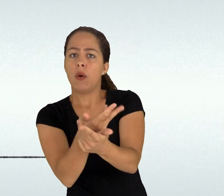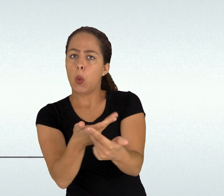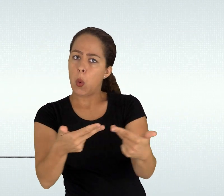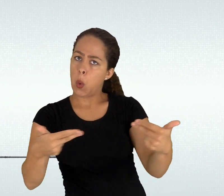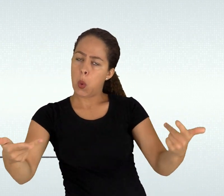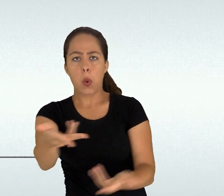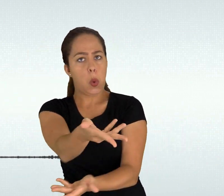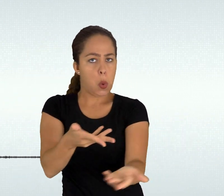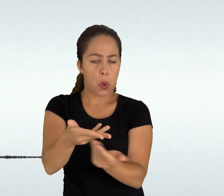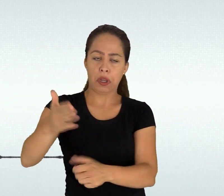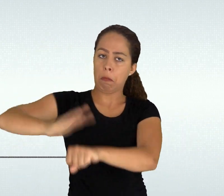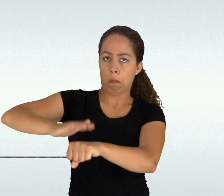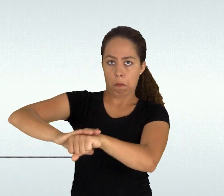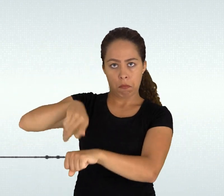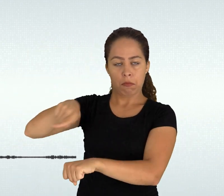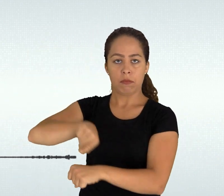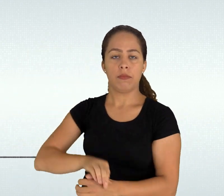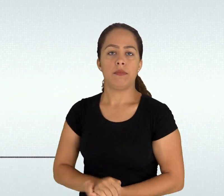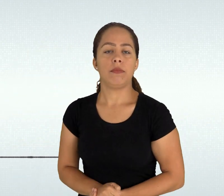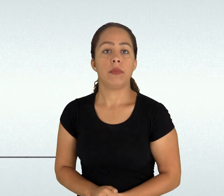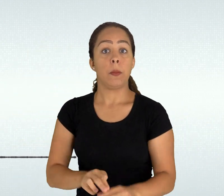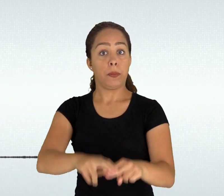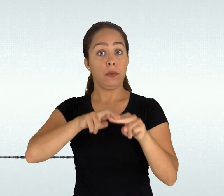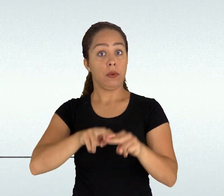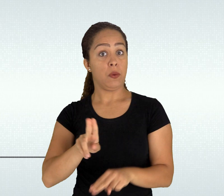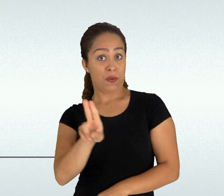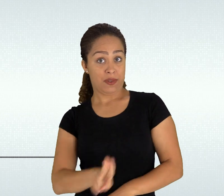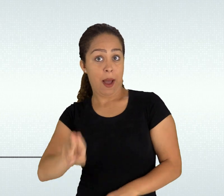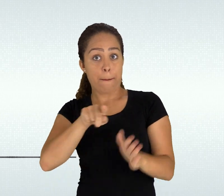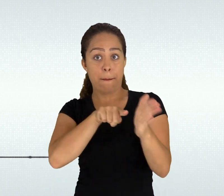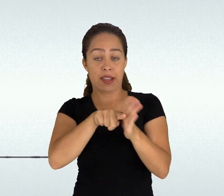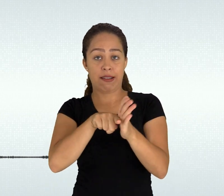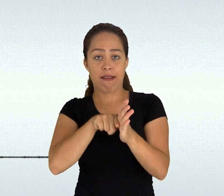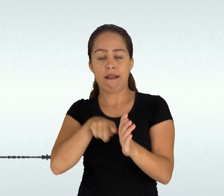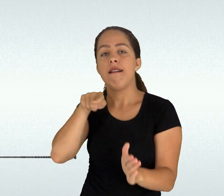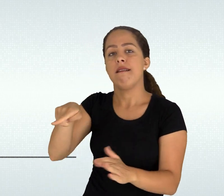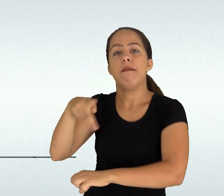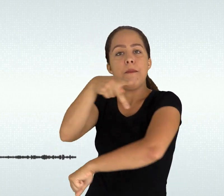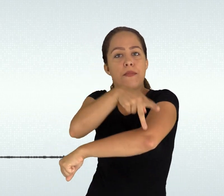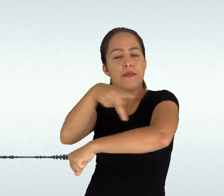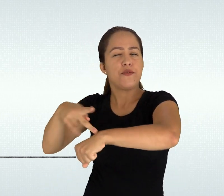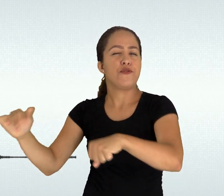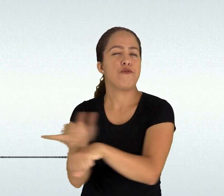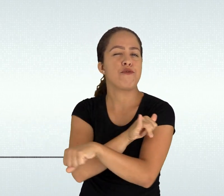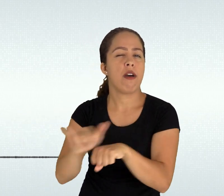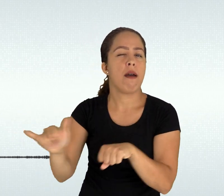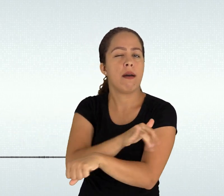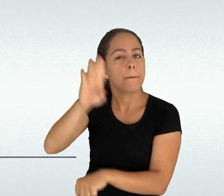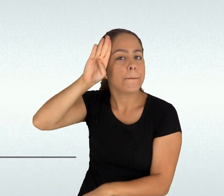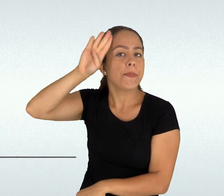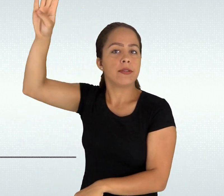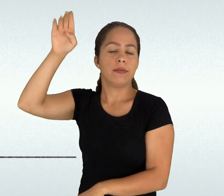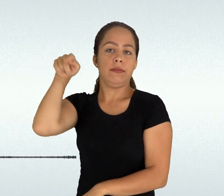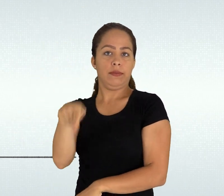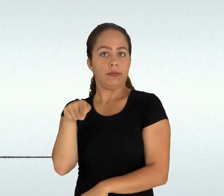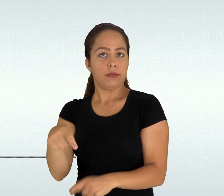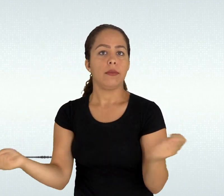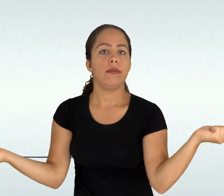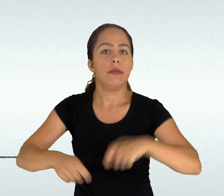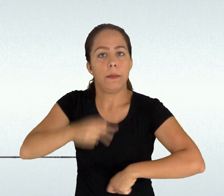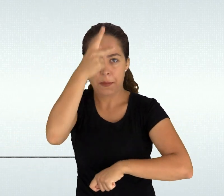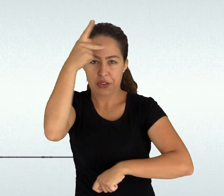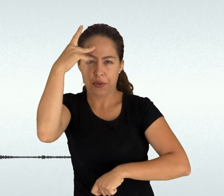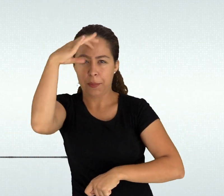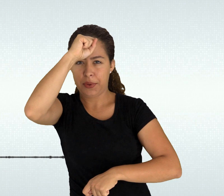promovendo possíveis deslocamentos do papel do professor não mais visto como centro dessa produção mas